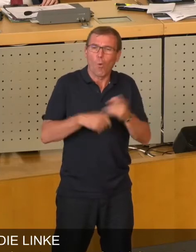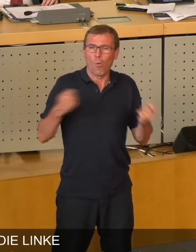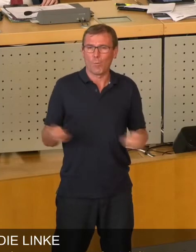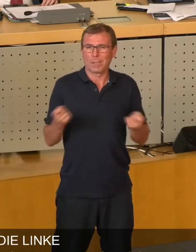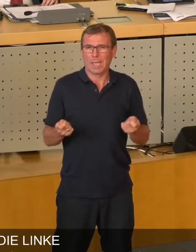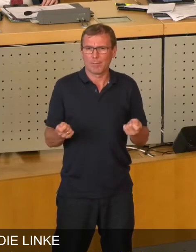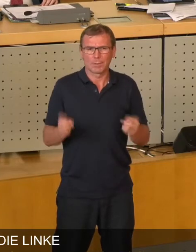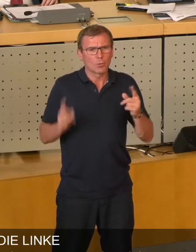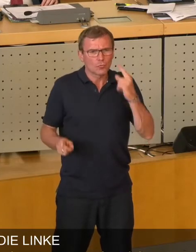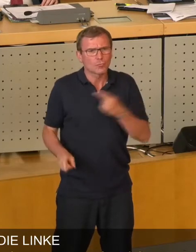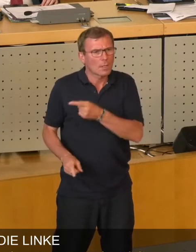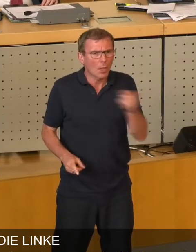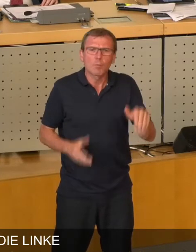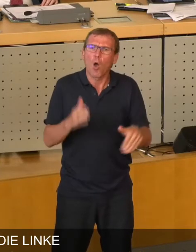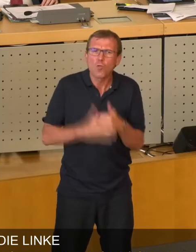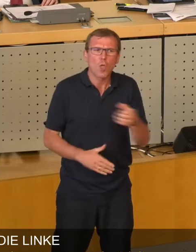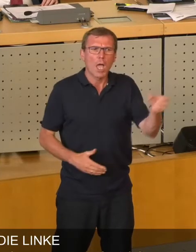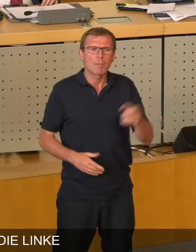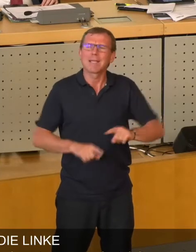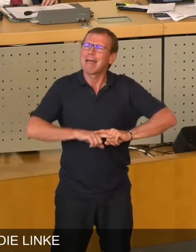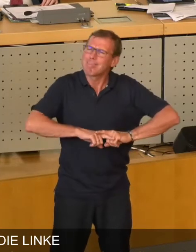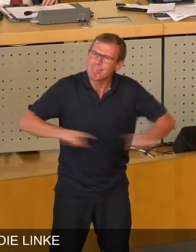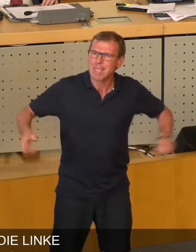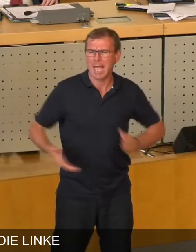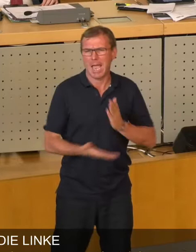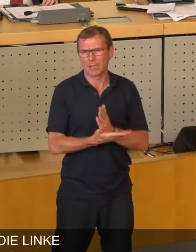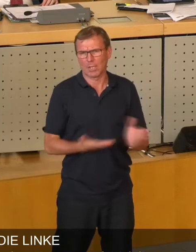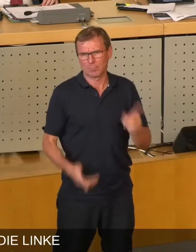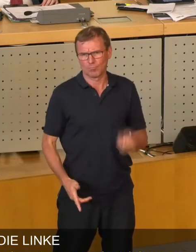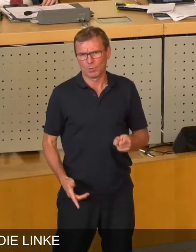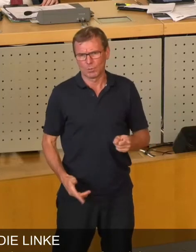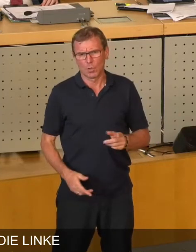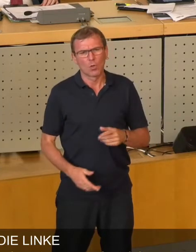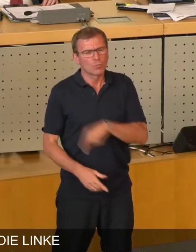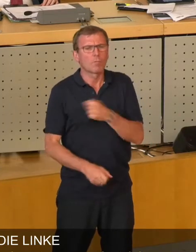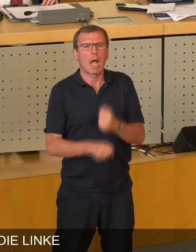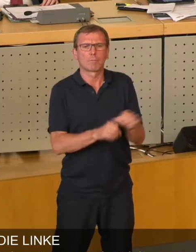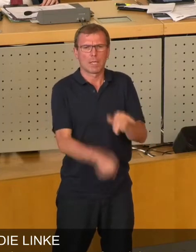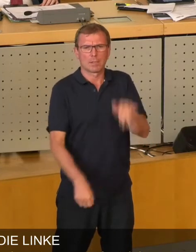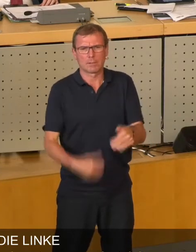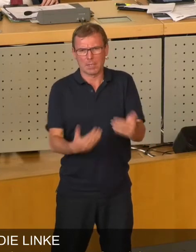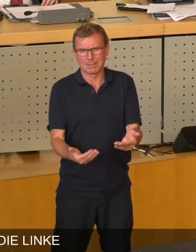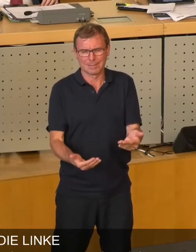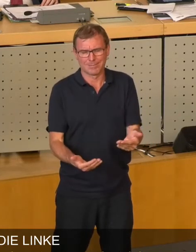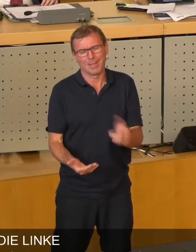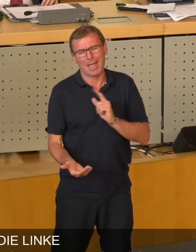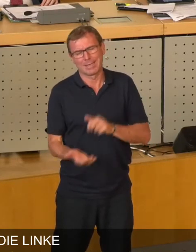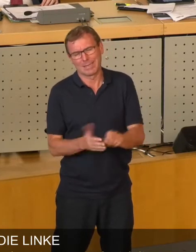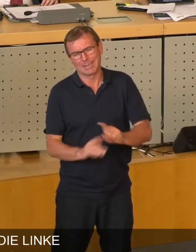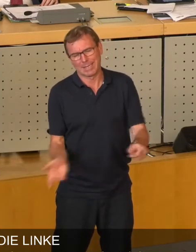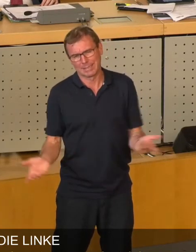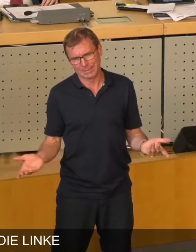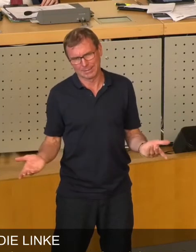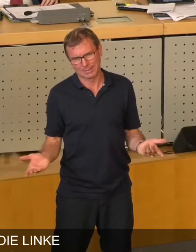dass der Stadtrat nie über eine Neubesetzung entscheiden muss, solange es noch überhaupt Amtsleiter gibt. Und das kann einfach sozusagen